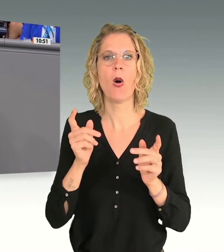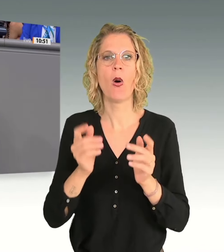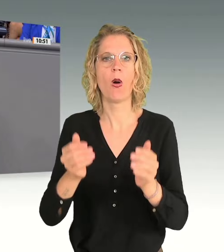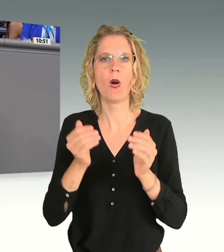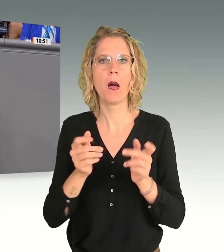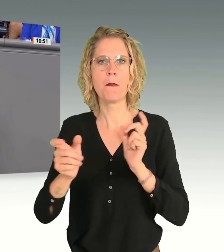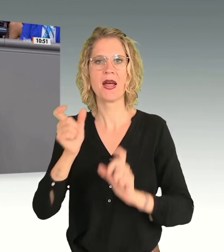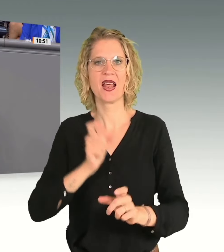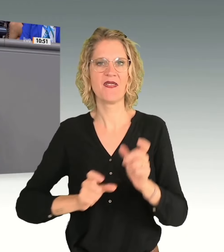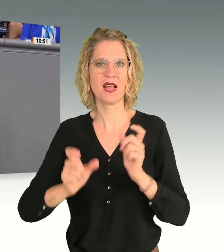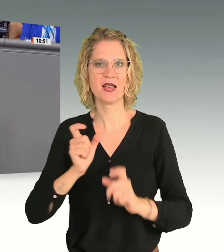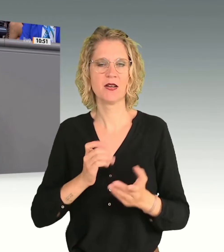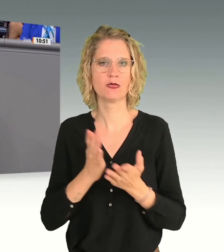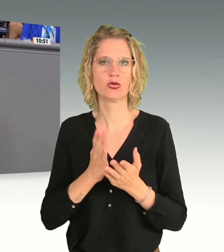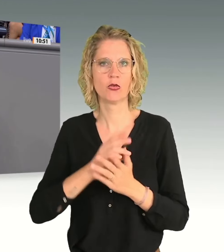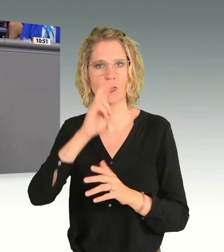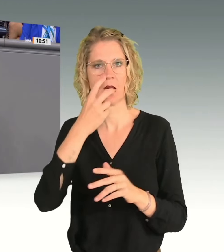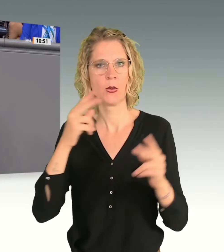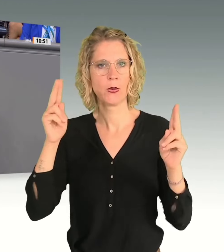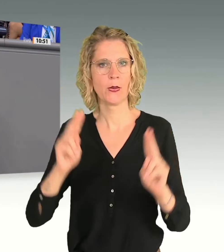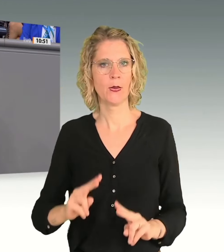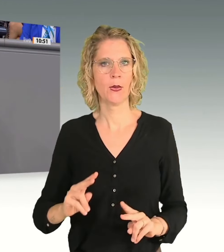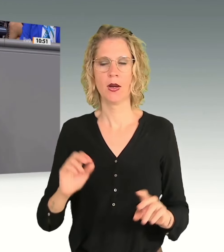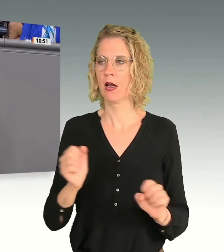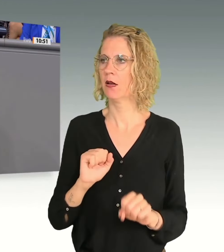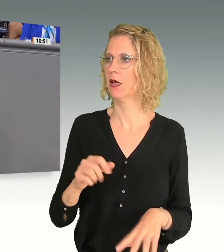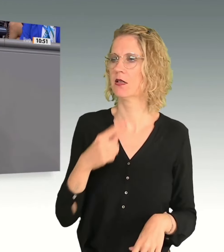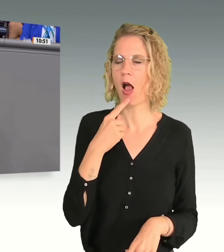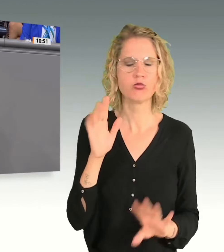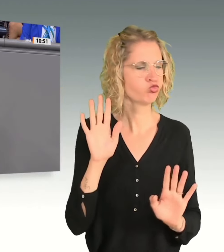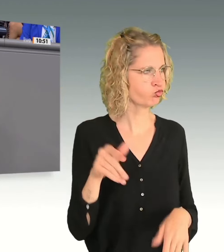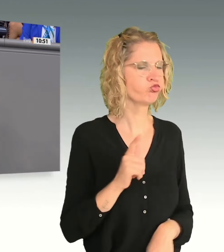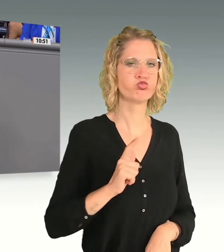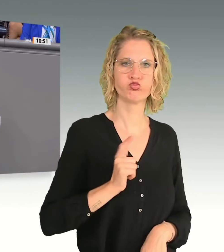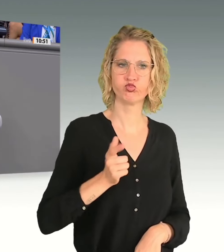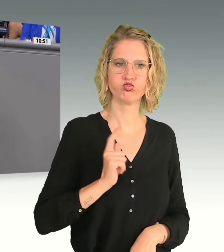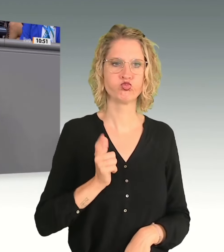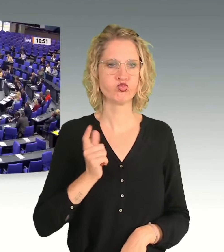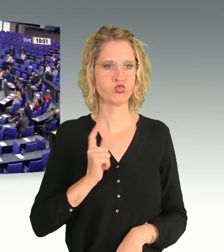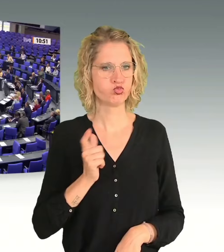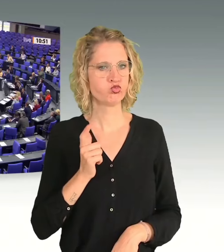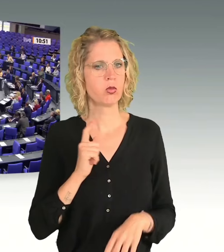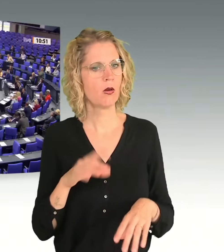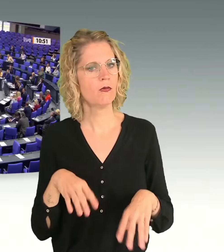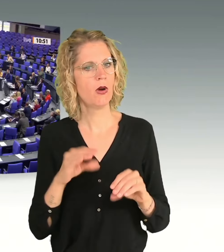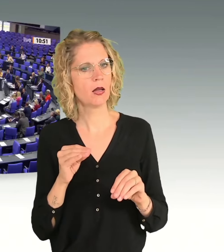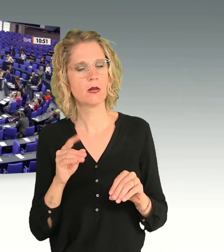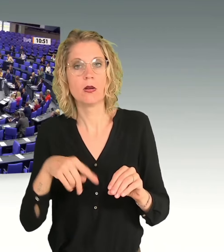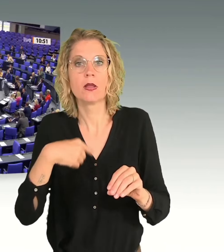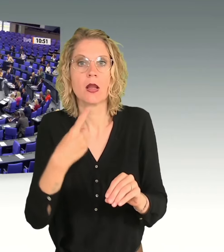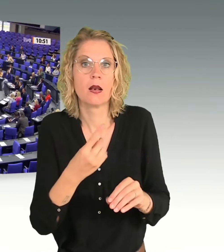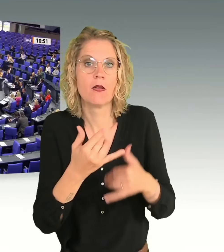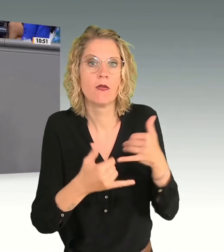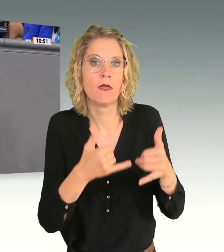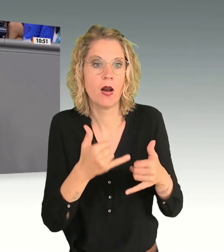bekämpfen. Wir können doch nicht erst anfangen, wir können doch nicht erst anfangen, die Frauen zu schützen,